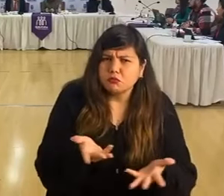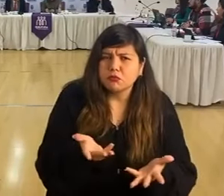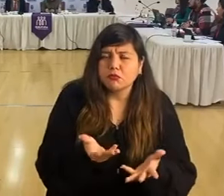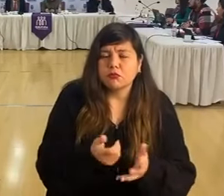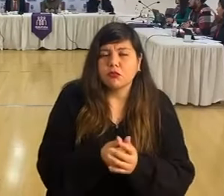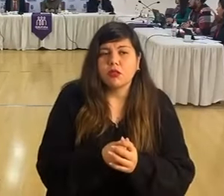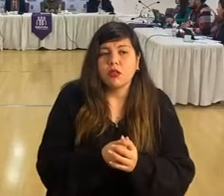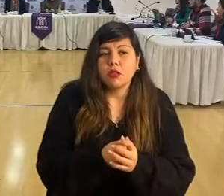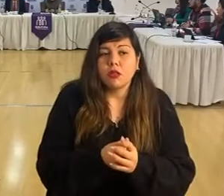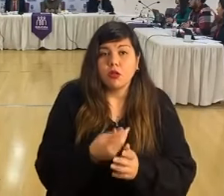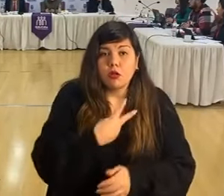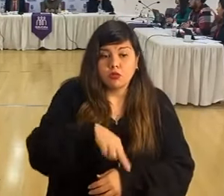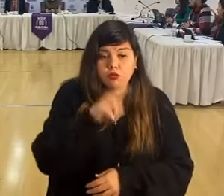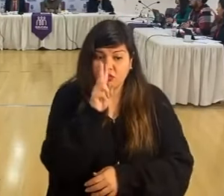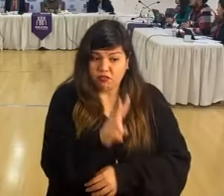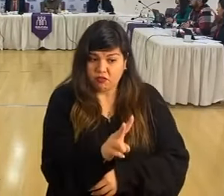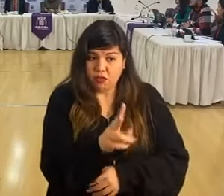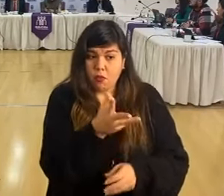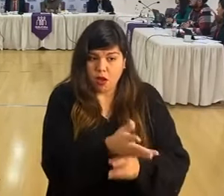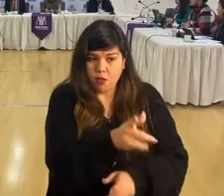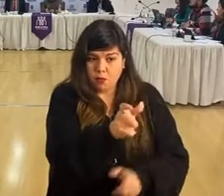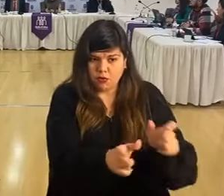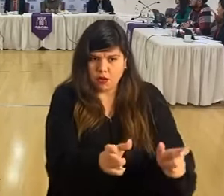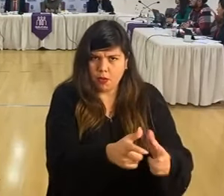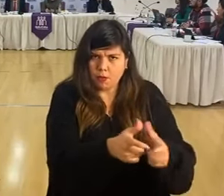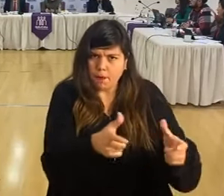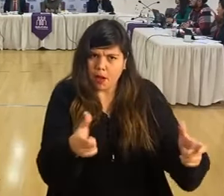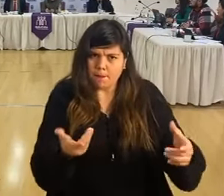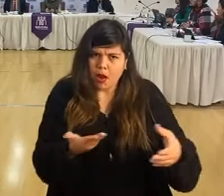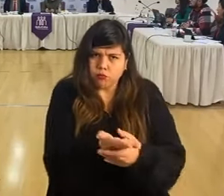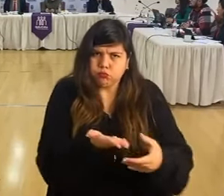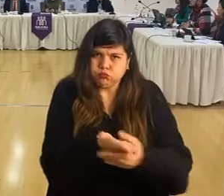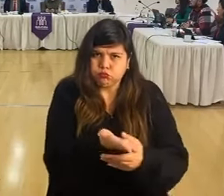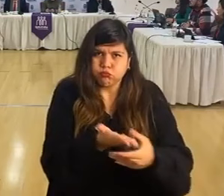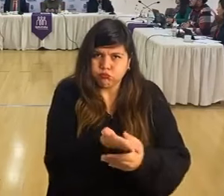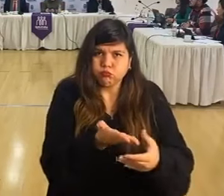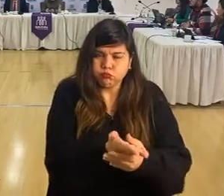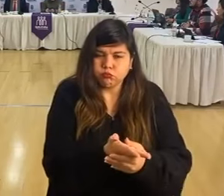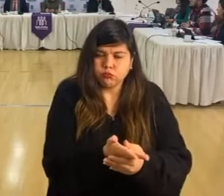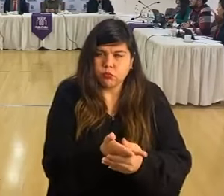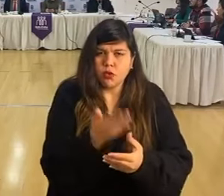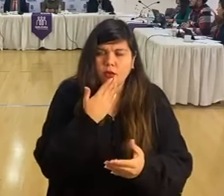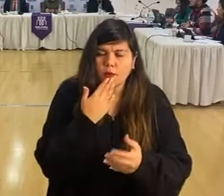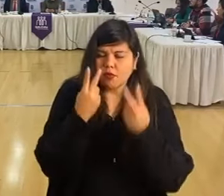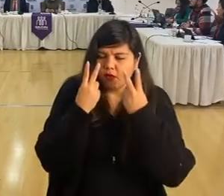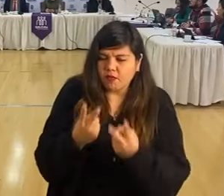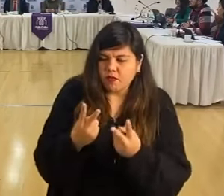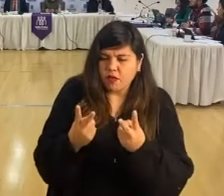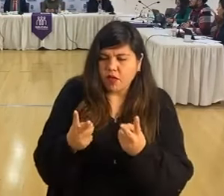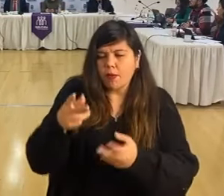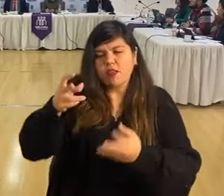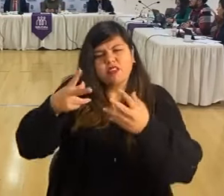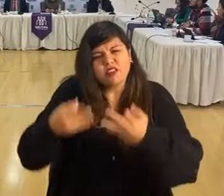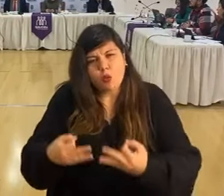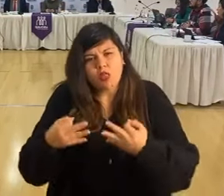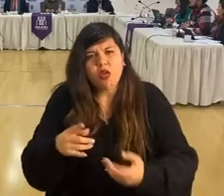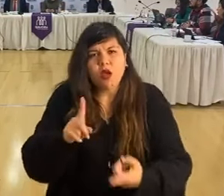que si notamos que hay más cantidad de gente que está postulando y que está añorando mayor cantidad de seguridad y participación,